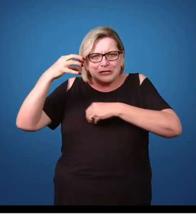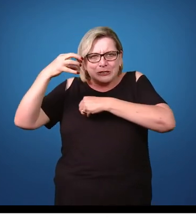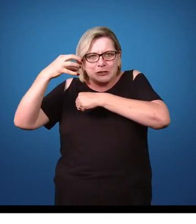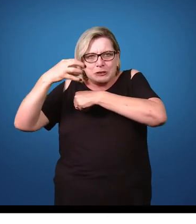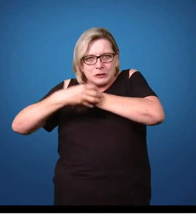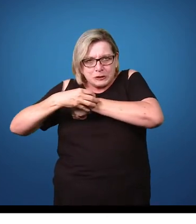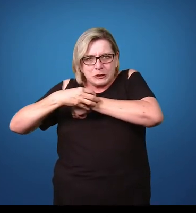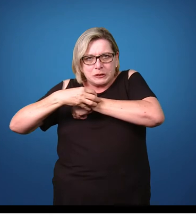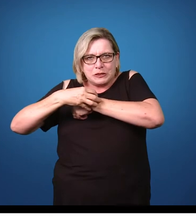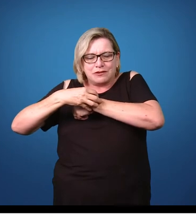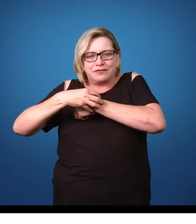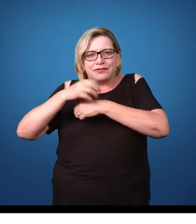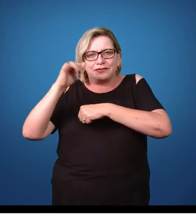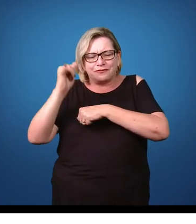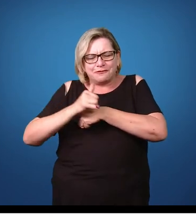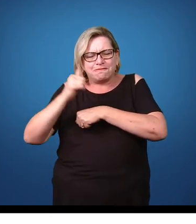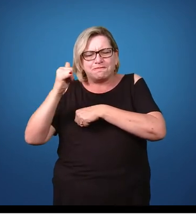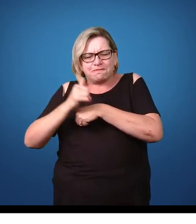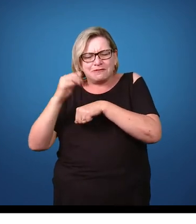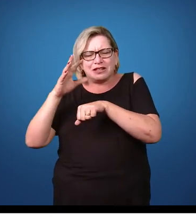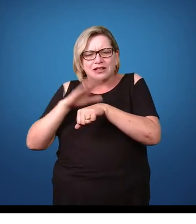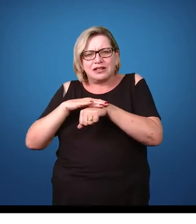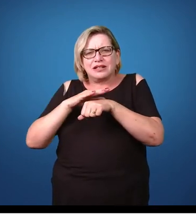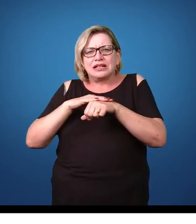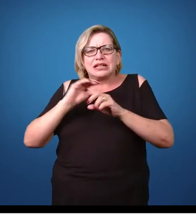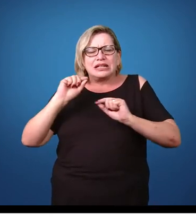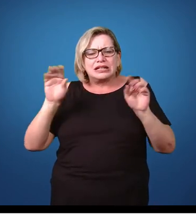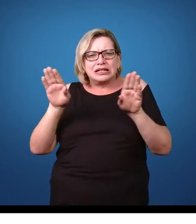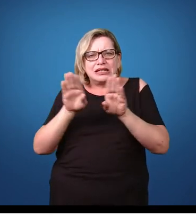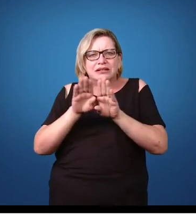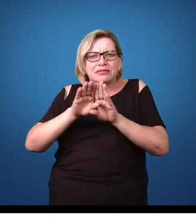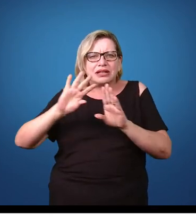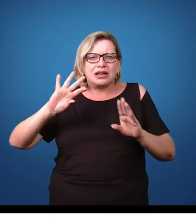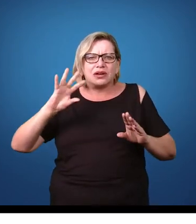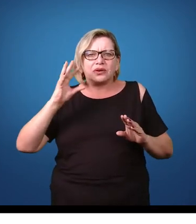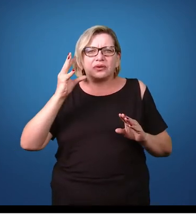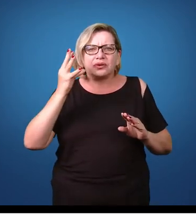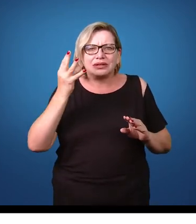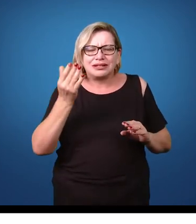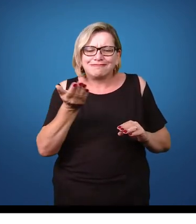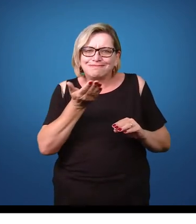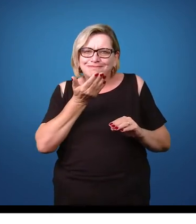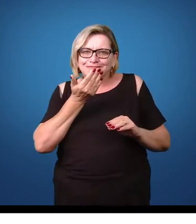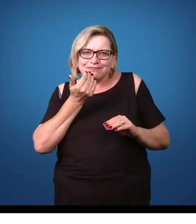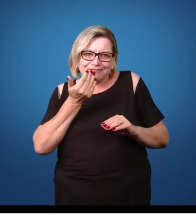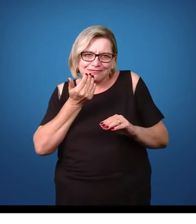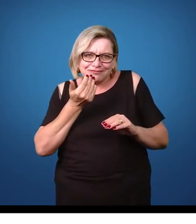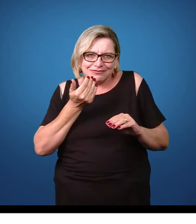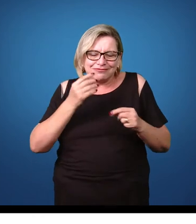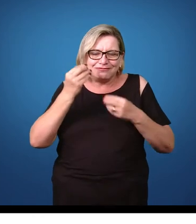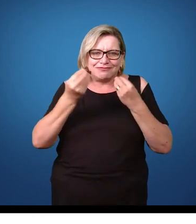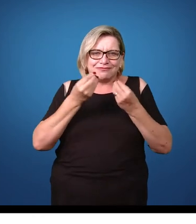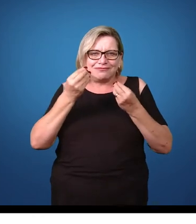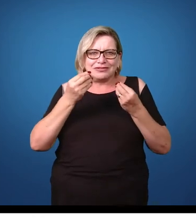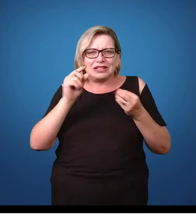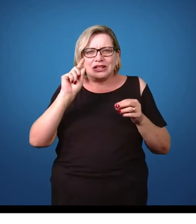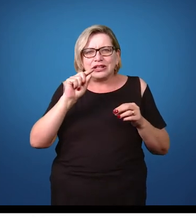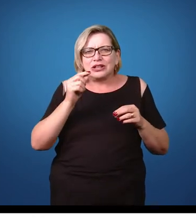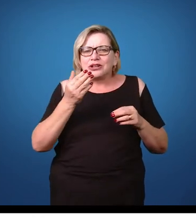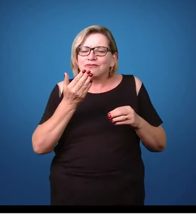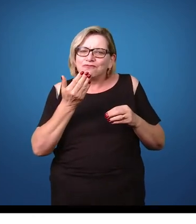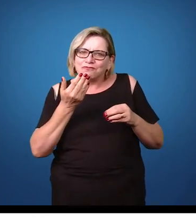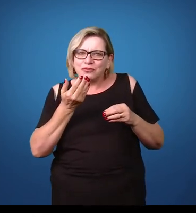fato da sua adesão à pele do hospedeiro e na sua consequente fase de alimentação. Eles